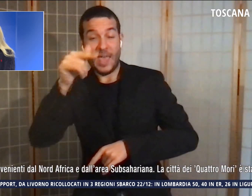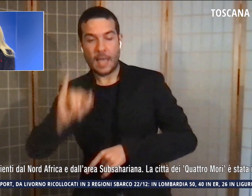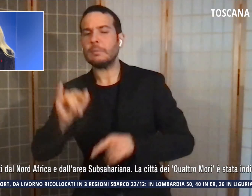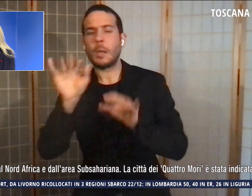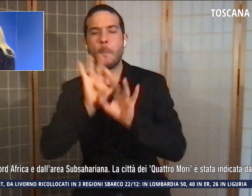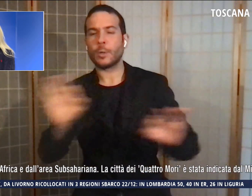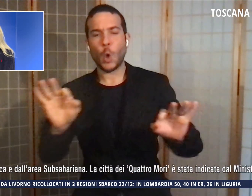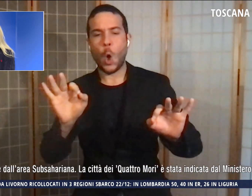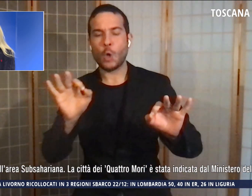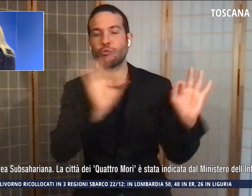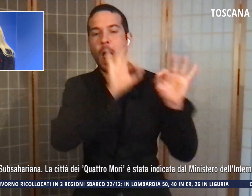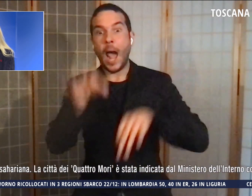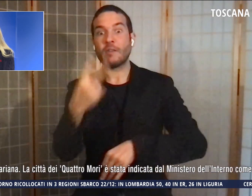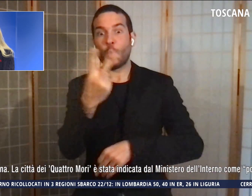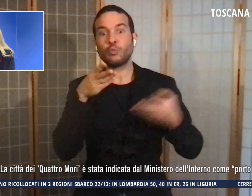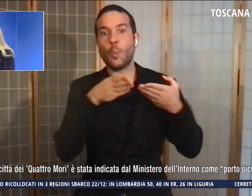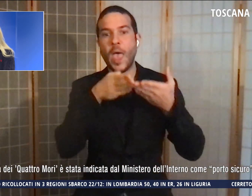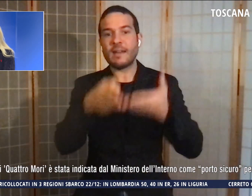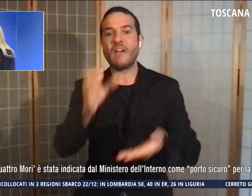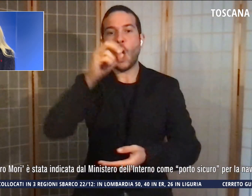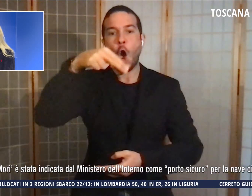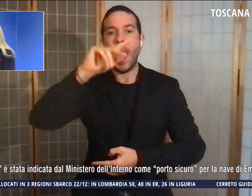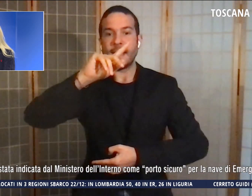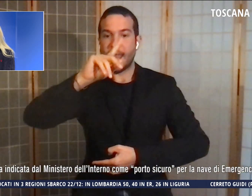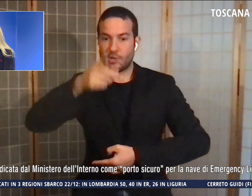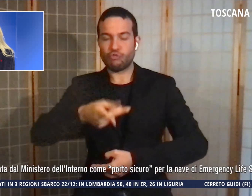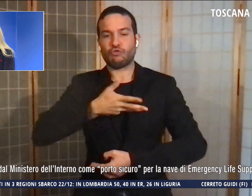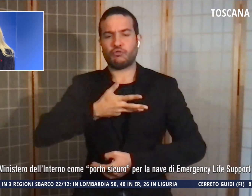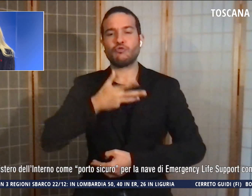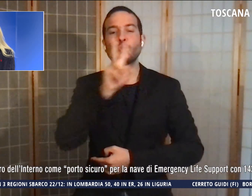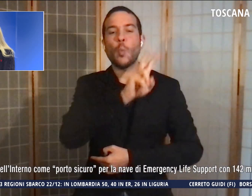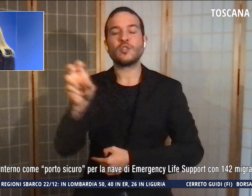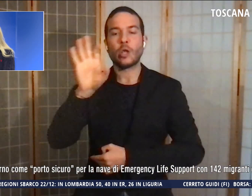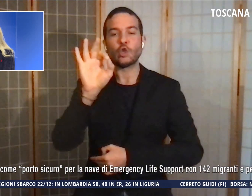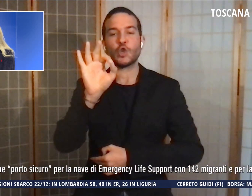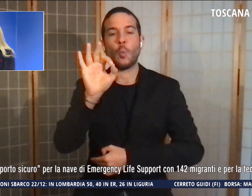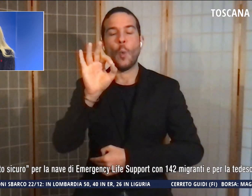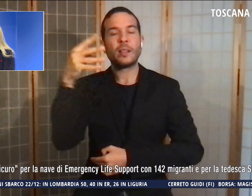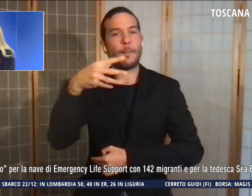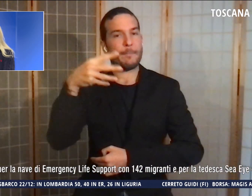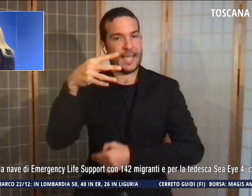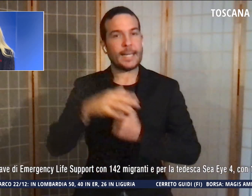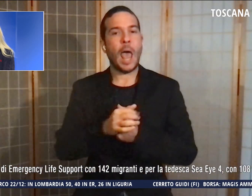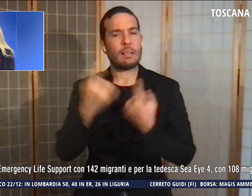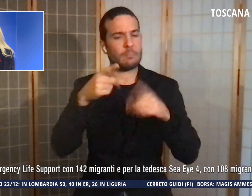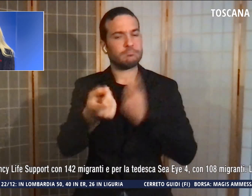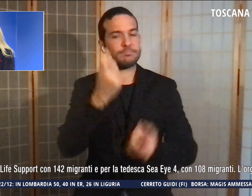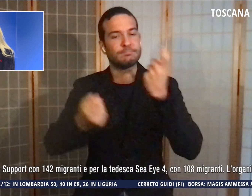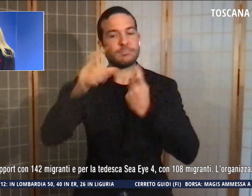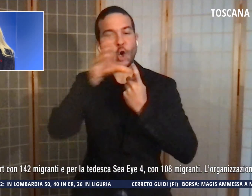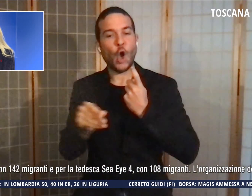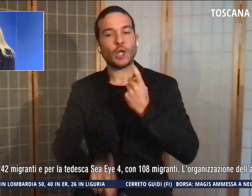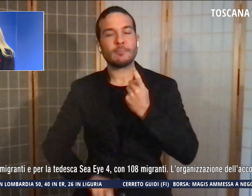con a bordo 250 migranti provenienti dal Nord Africa e